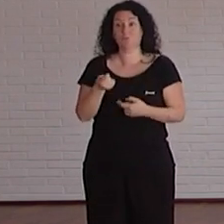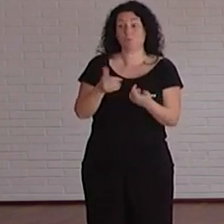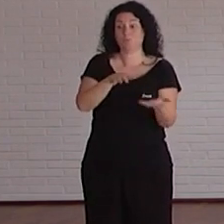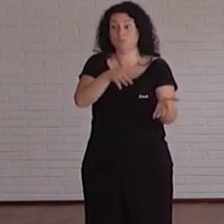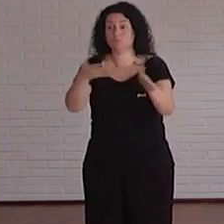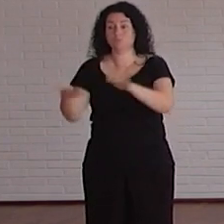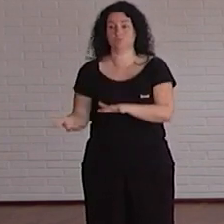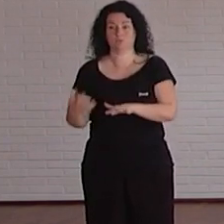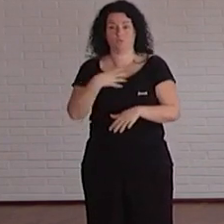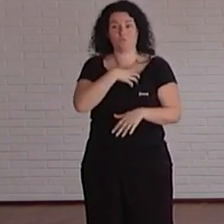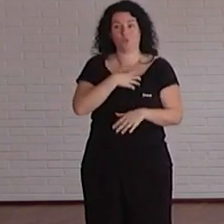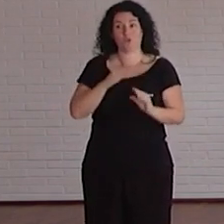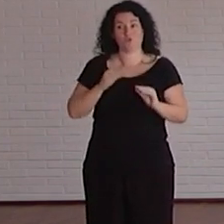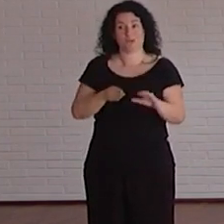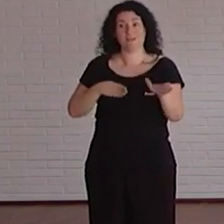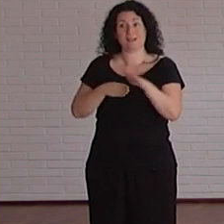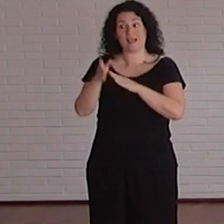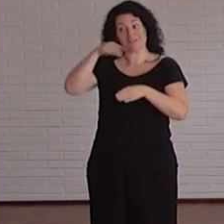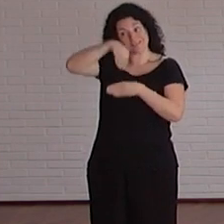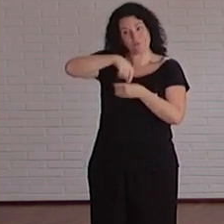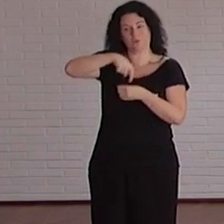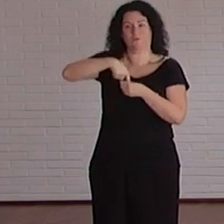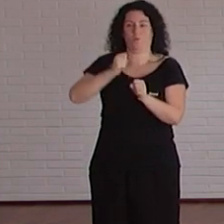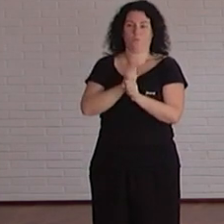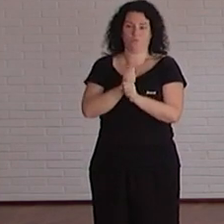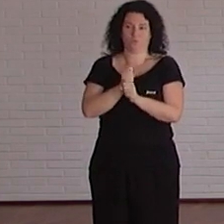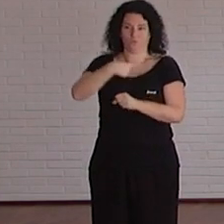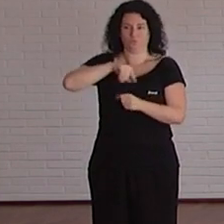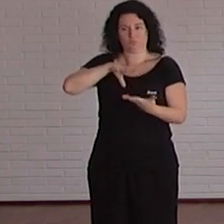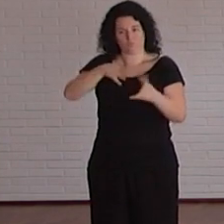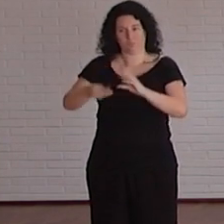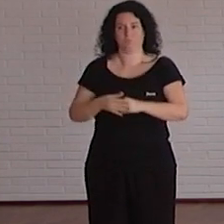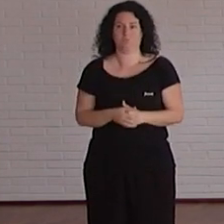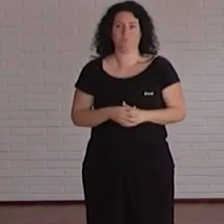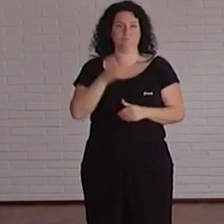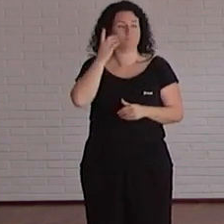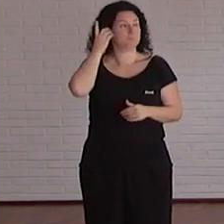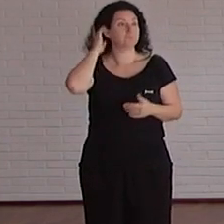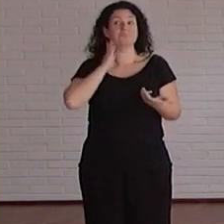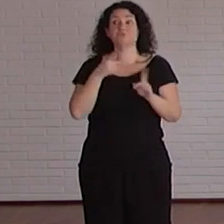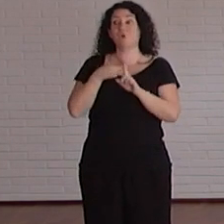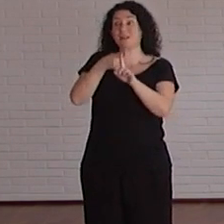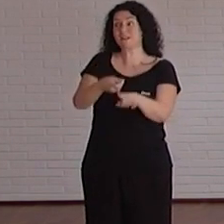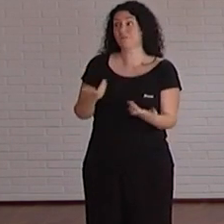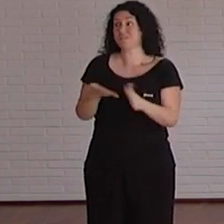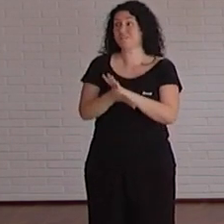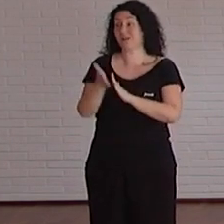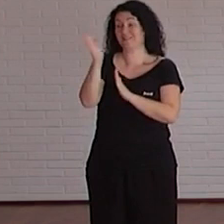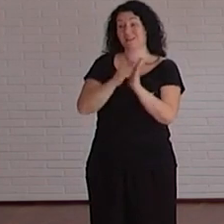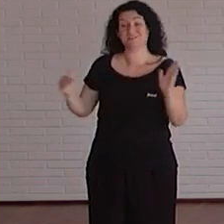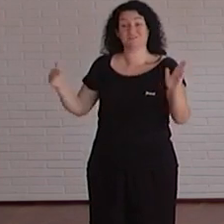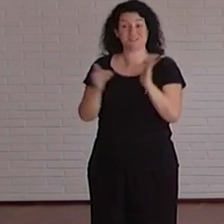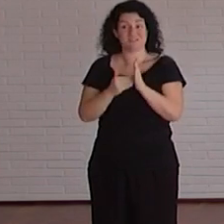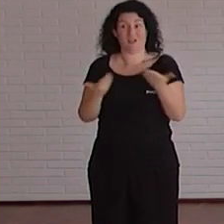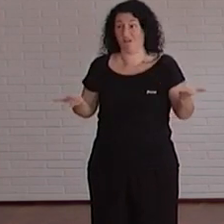funciones de la accesibilidad dentro de los puestos de trabajo la idea es pues como como que es una cosa transversal que